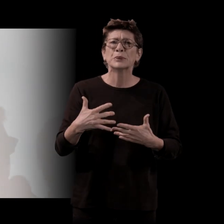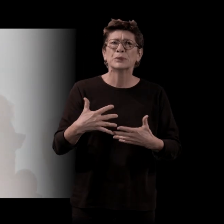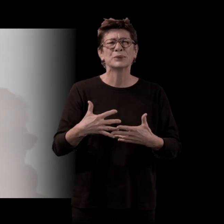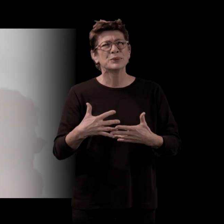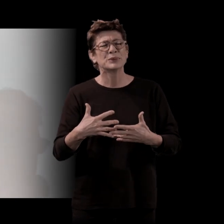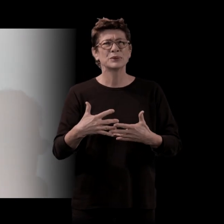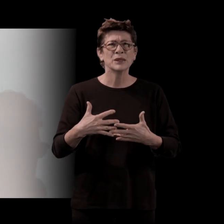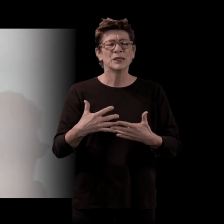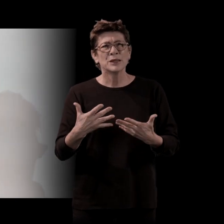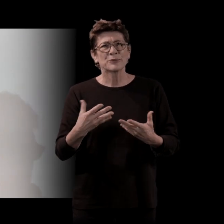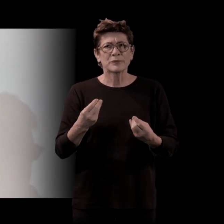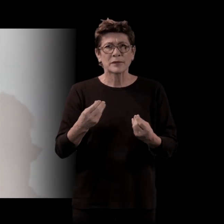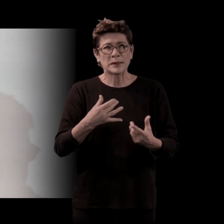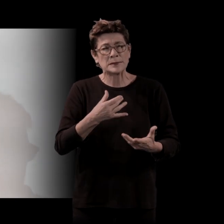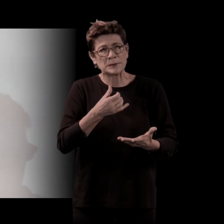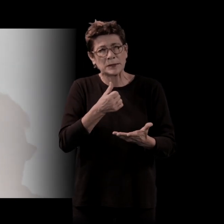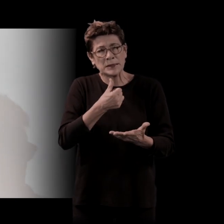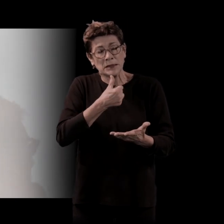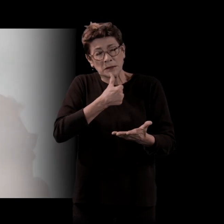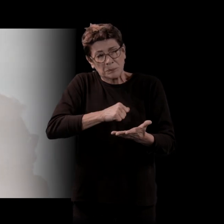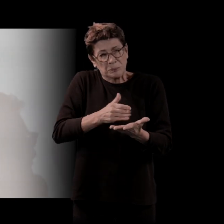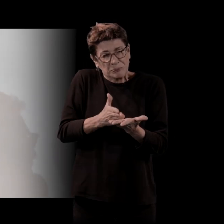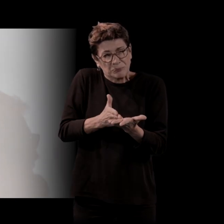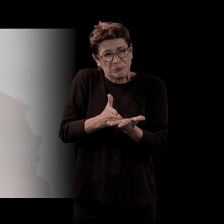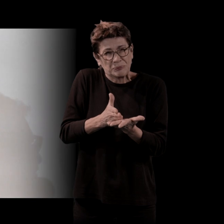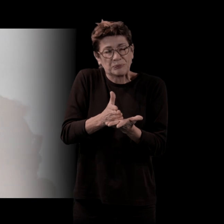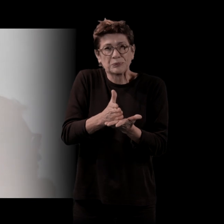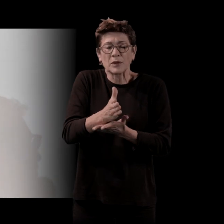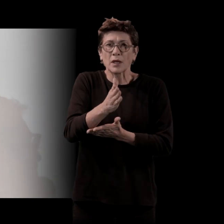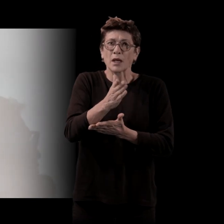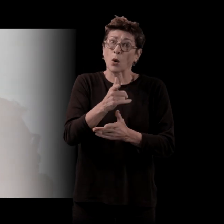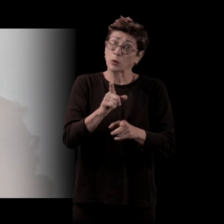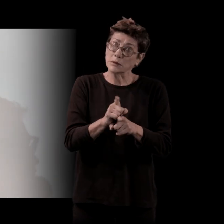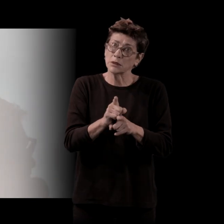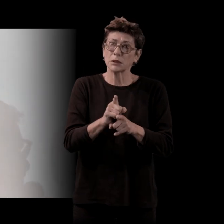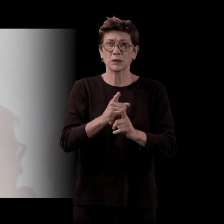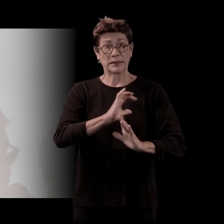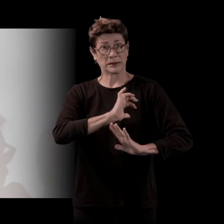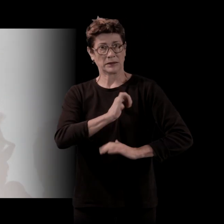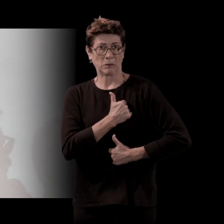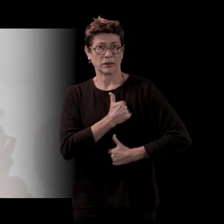Une persévérance et puis aussi une discipline qu'on n pas forcément quand on est plus jeune. Enfin, en tout cas, moi, je ne l'avais pas.